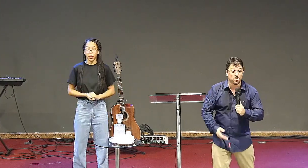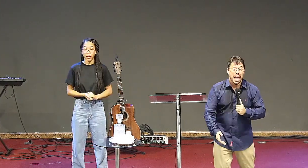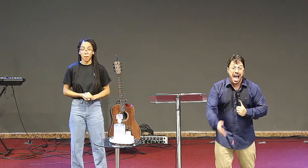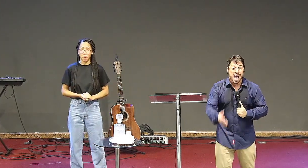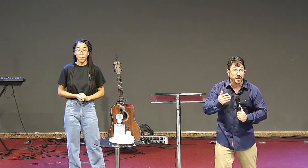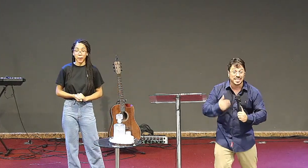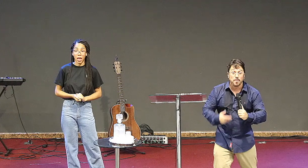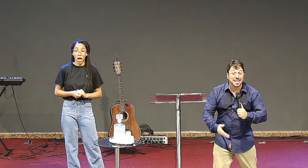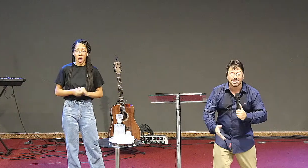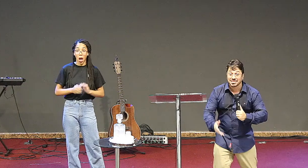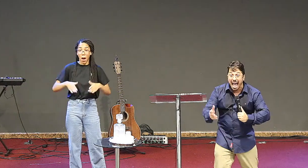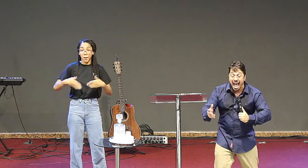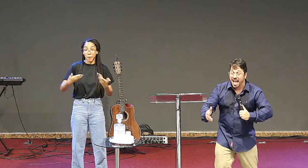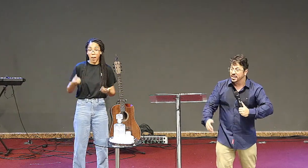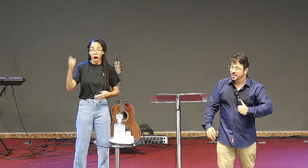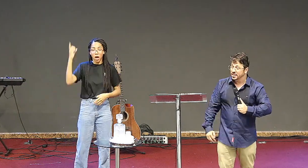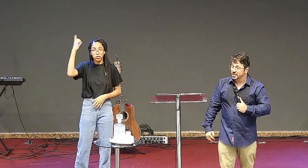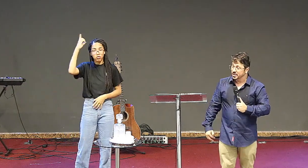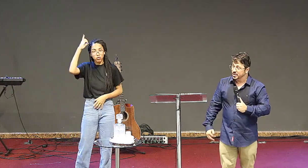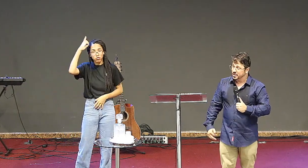esperando a vida passar